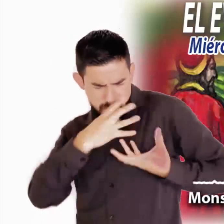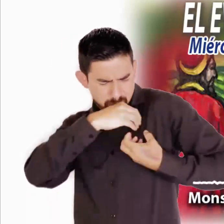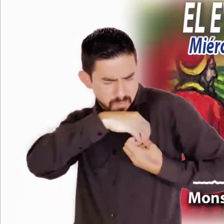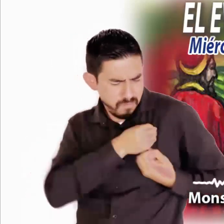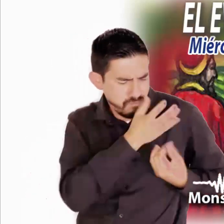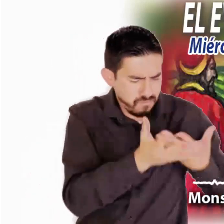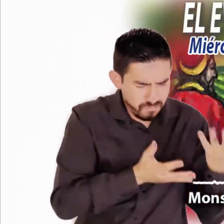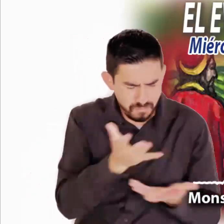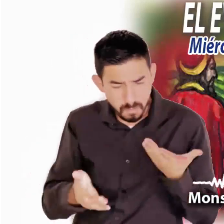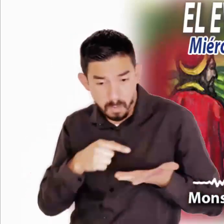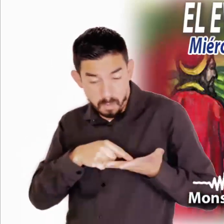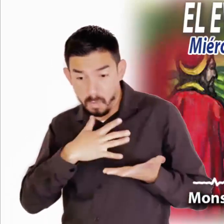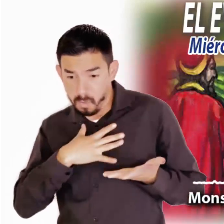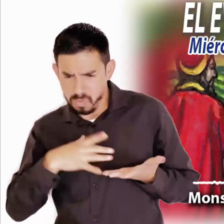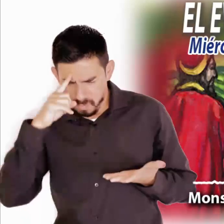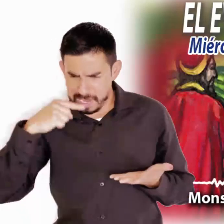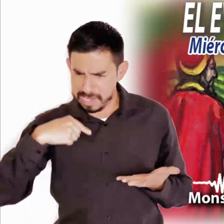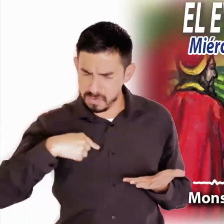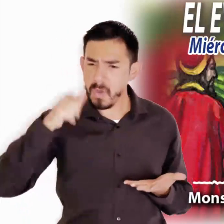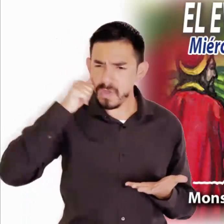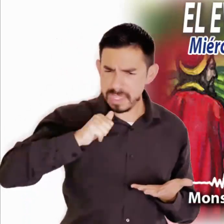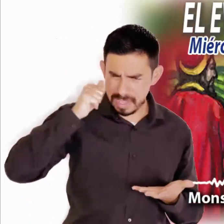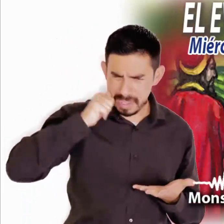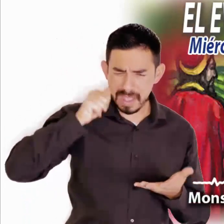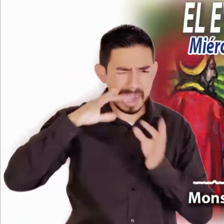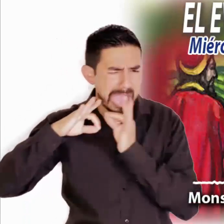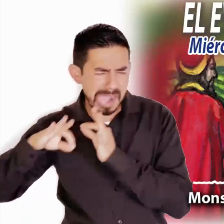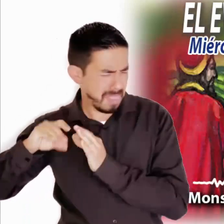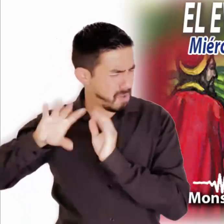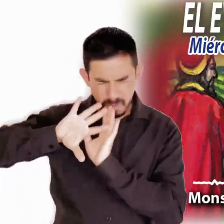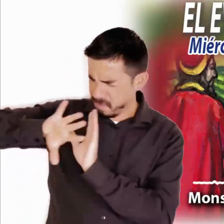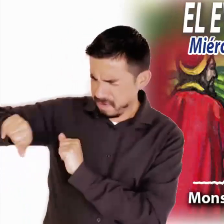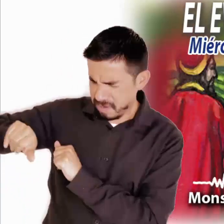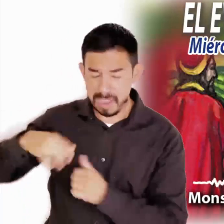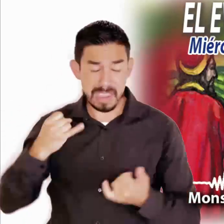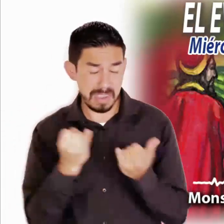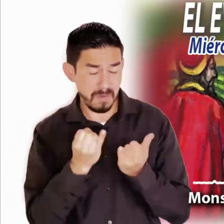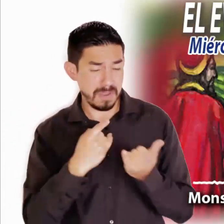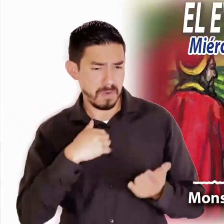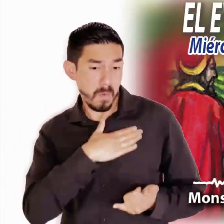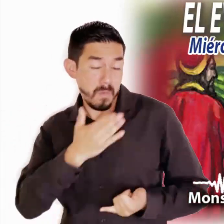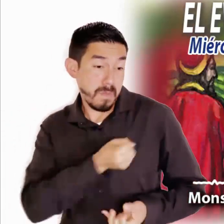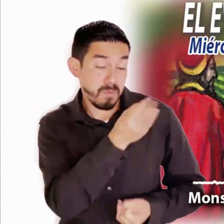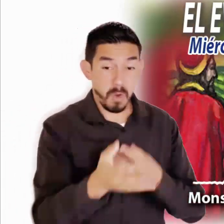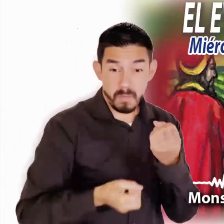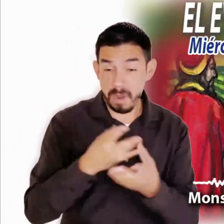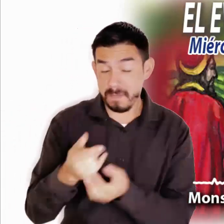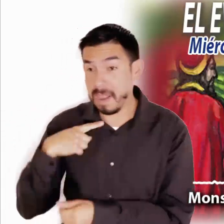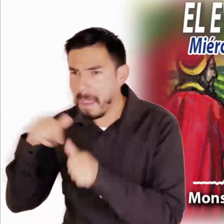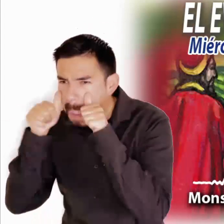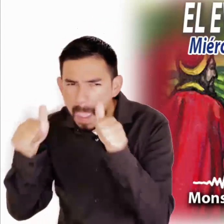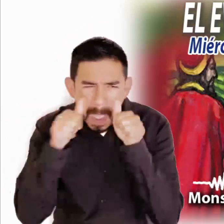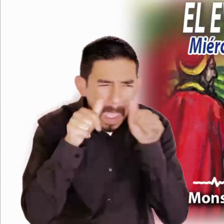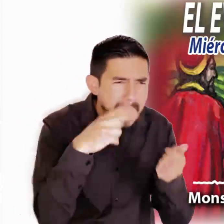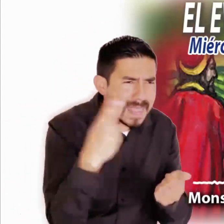generosidad. Ser justos para no abusar del poder ni dejarse manipular por los poderosos. Ser generosos para estar